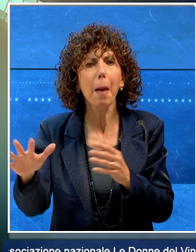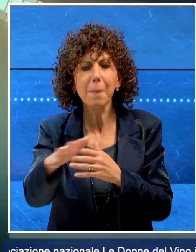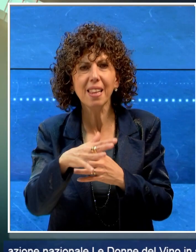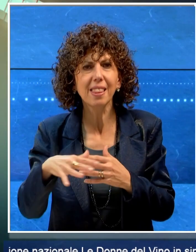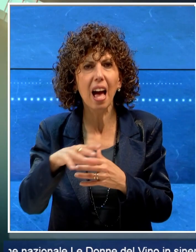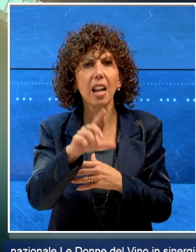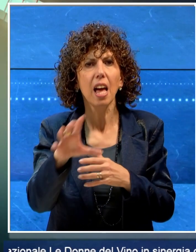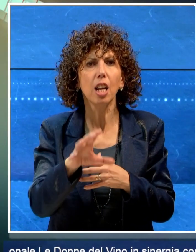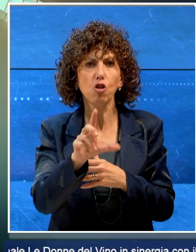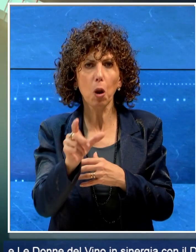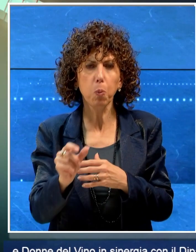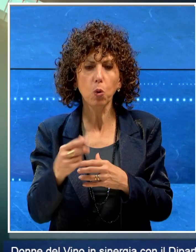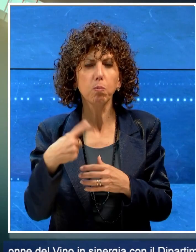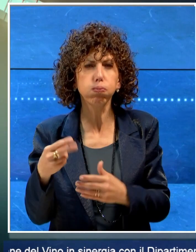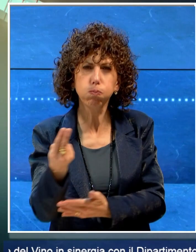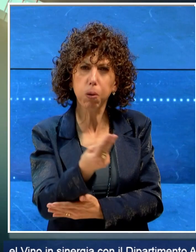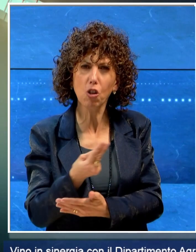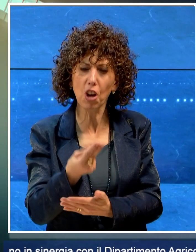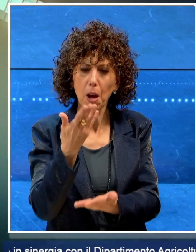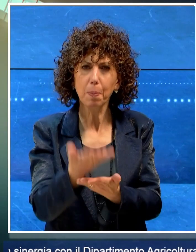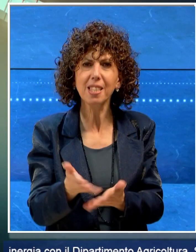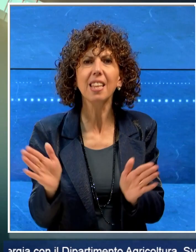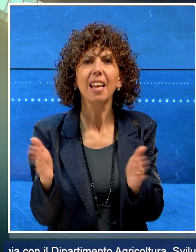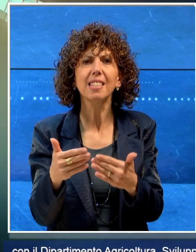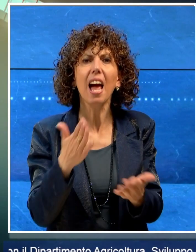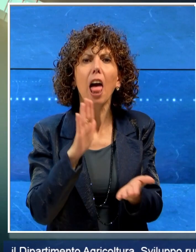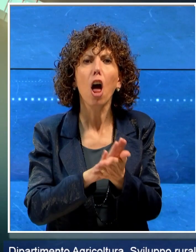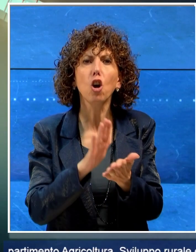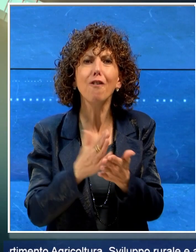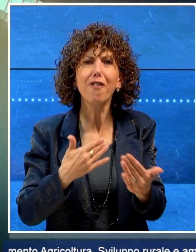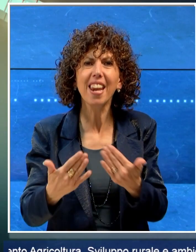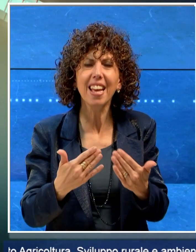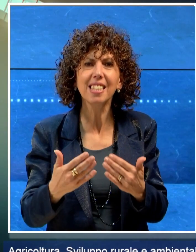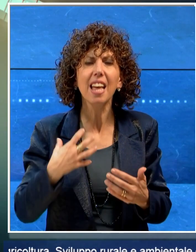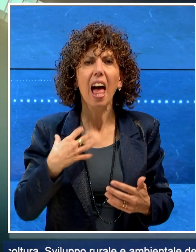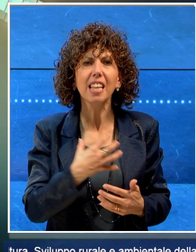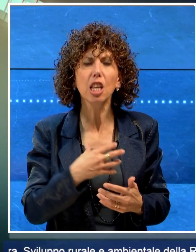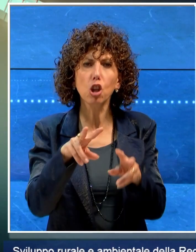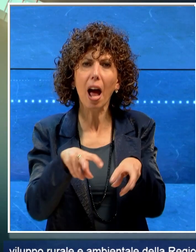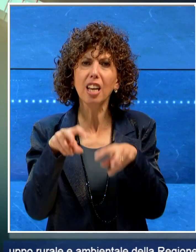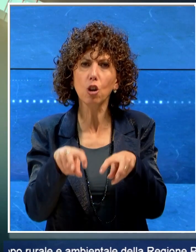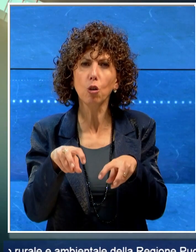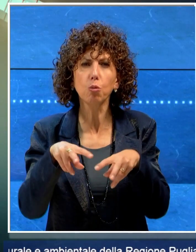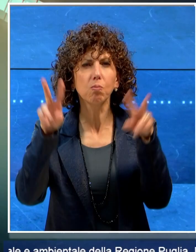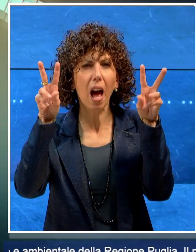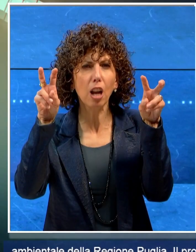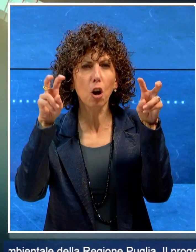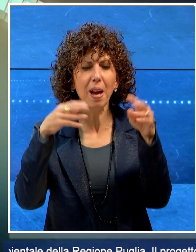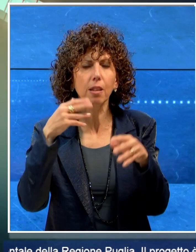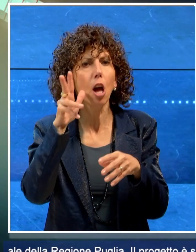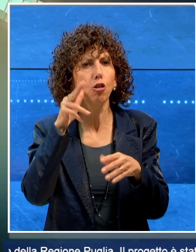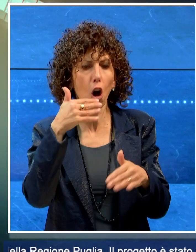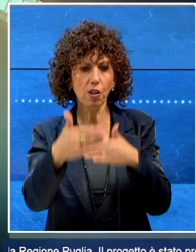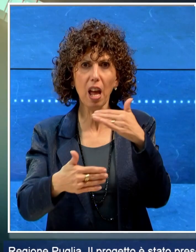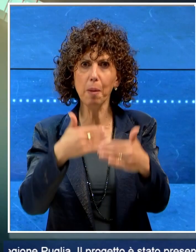Puglia. Il progetto è stato presentato nella sala conferenza dell'assessorato all'agricoltura. Il tema dell'emancipazione delle